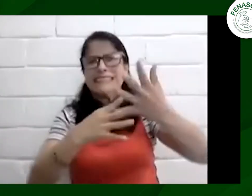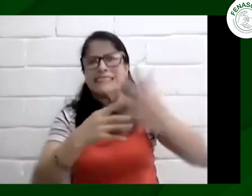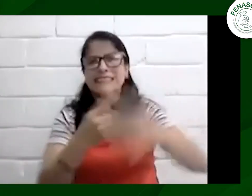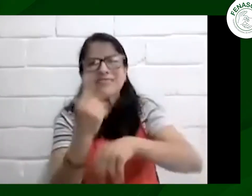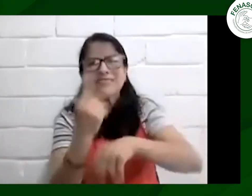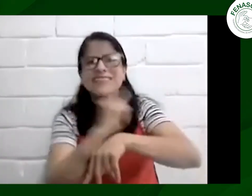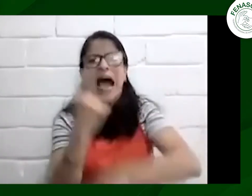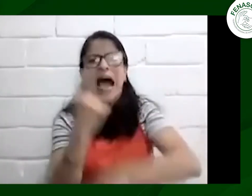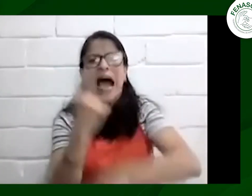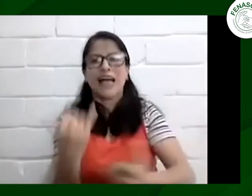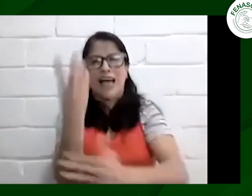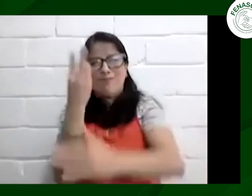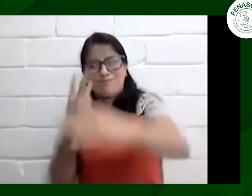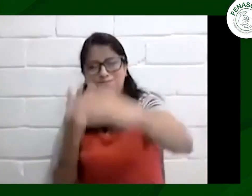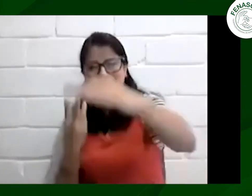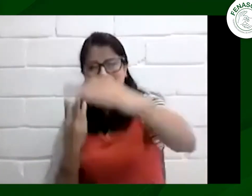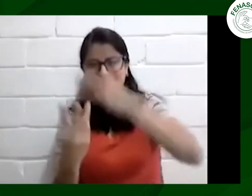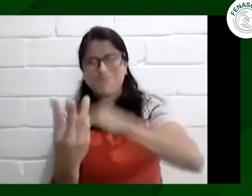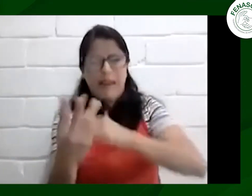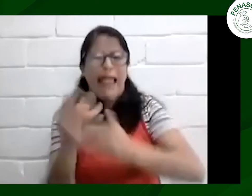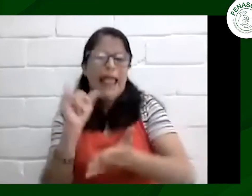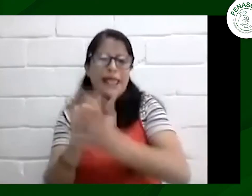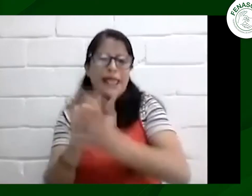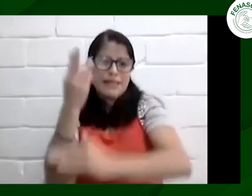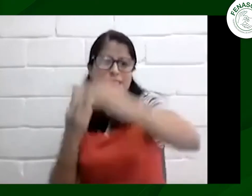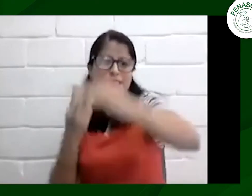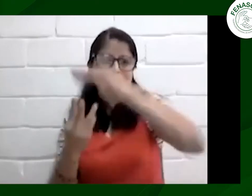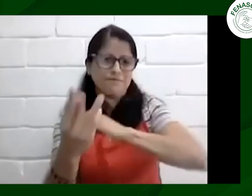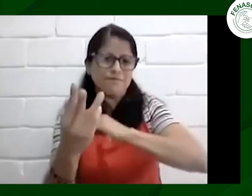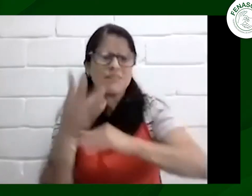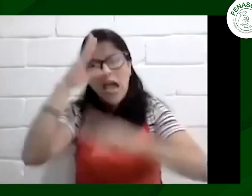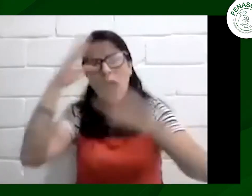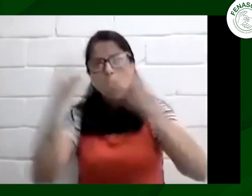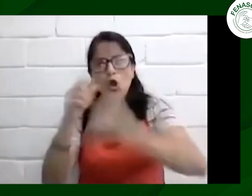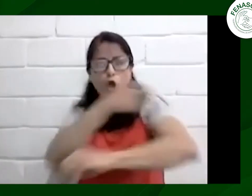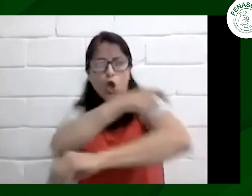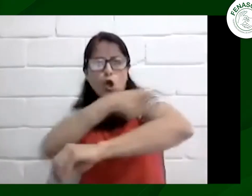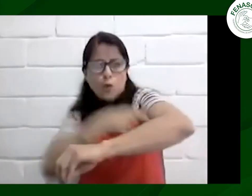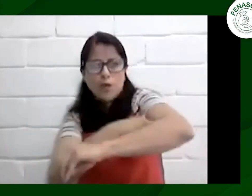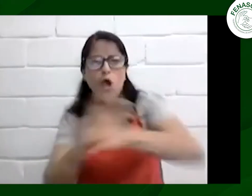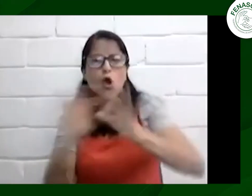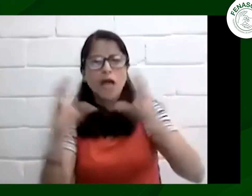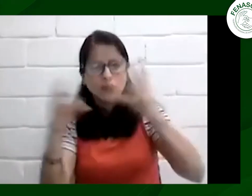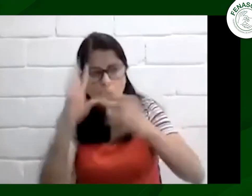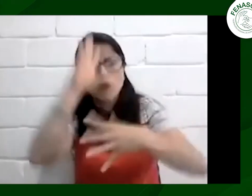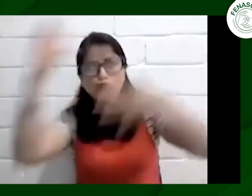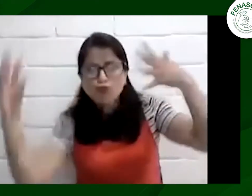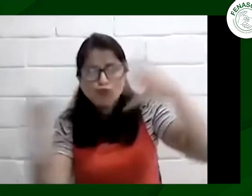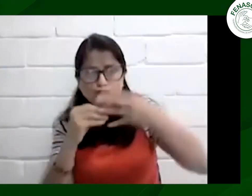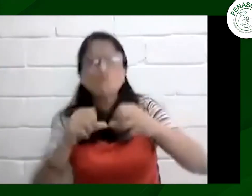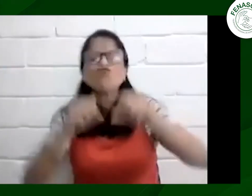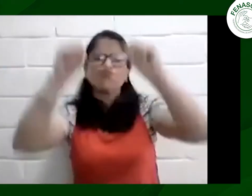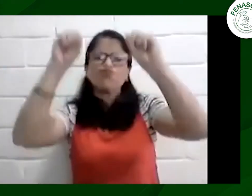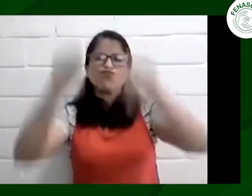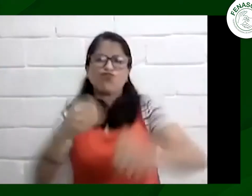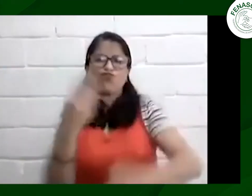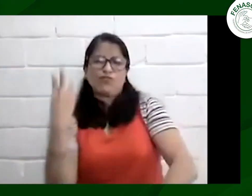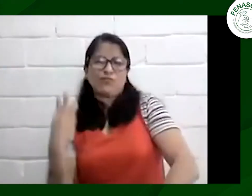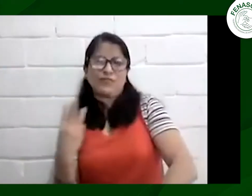necesitábamos y de ahí la importancia ya cuando a la una de la tarde dijeron que los los delegados o los elegidos por el comité